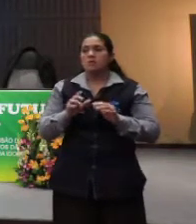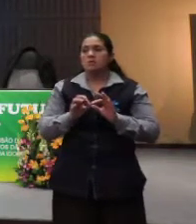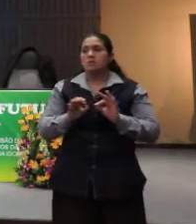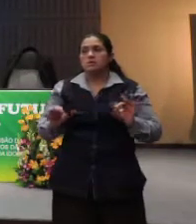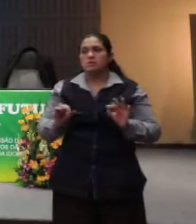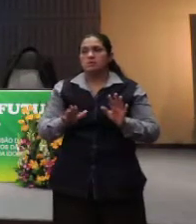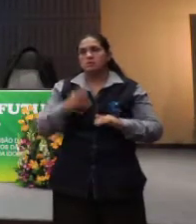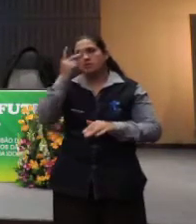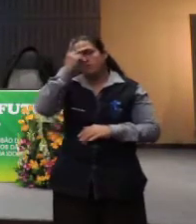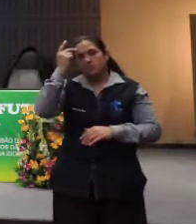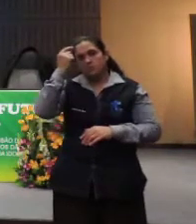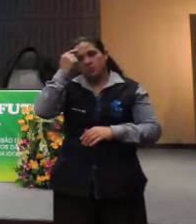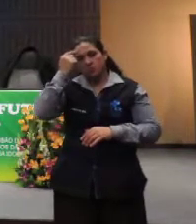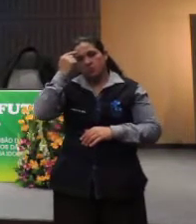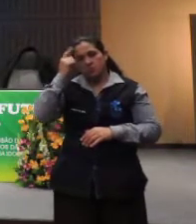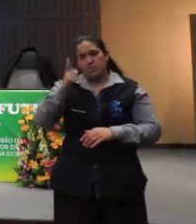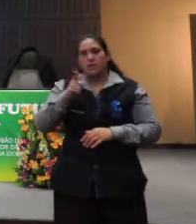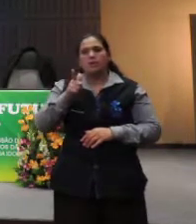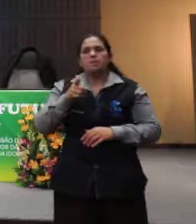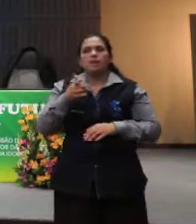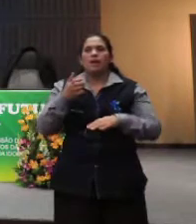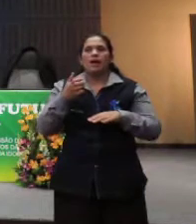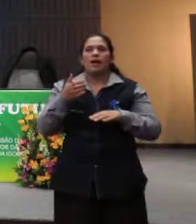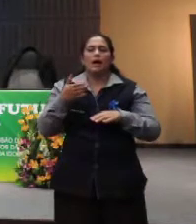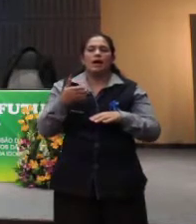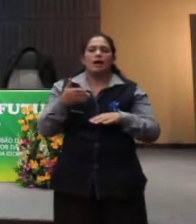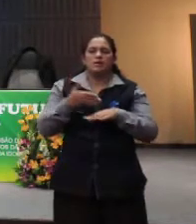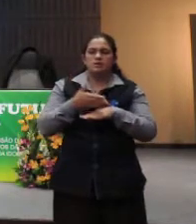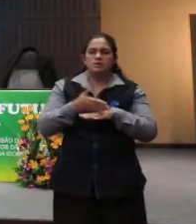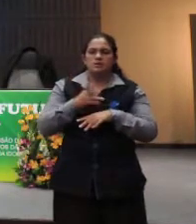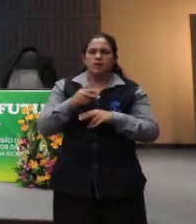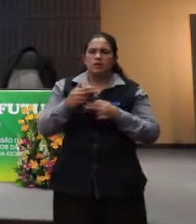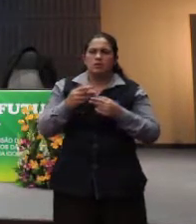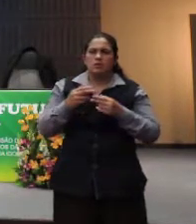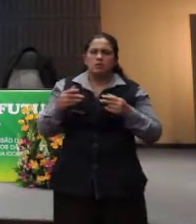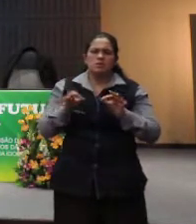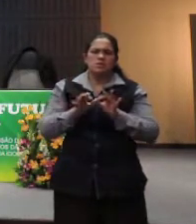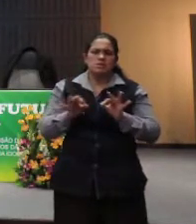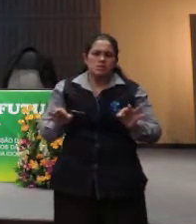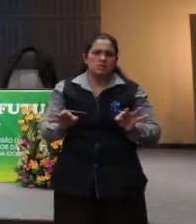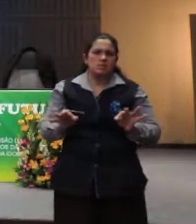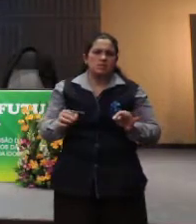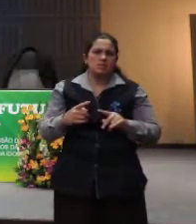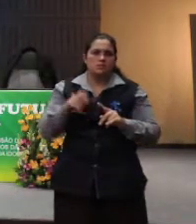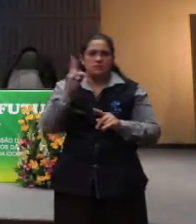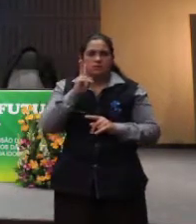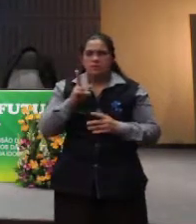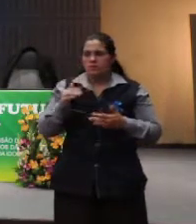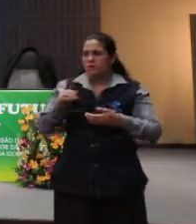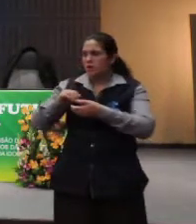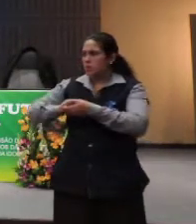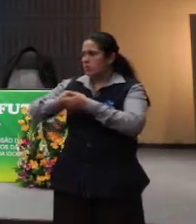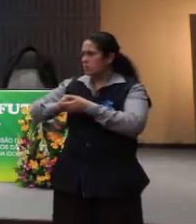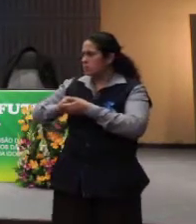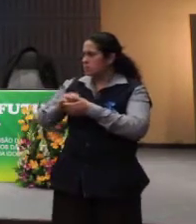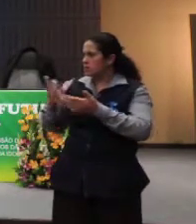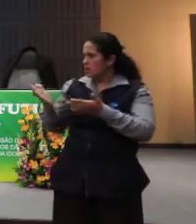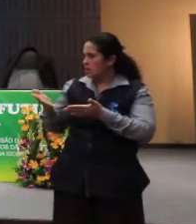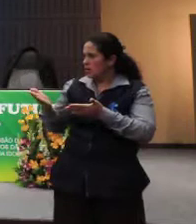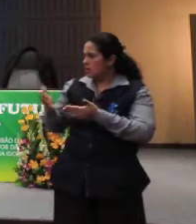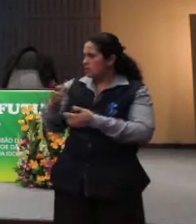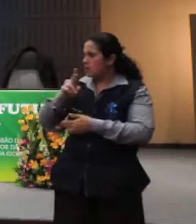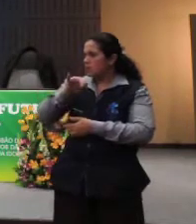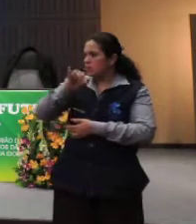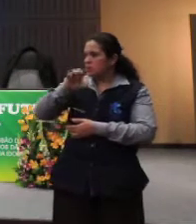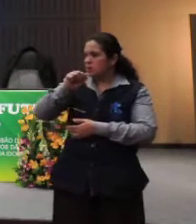pessoas pensam que a acessibilidade é uma coisa muito simplória. E aqui está o... Eu até queria cumprimentar, desde antes que eu não esqueça, o